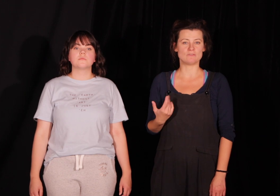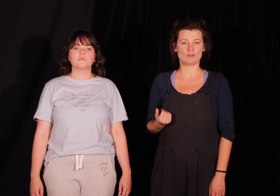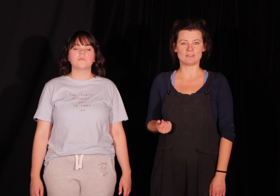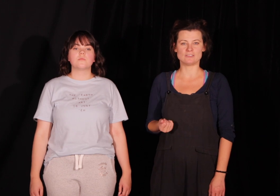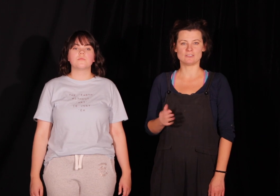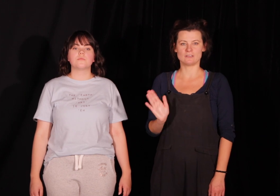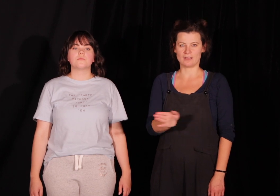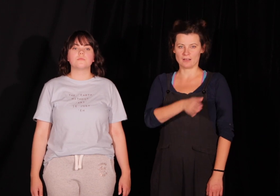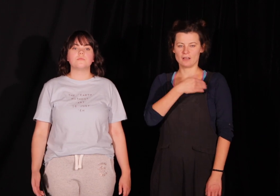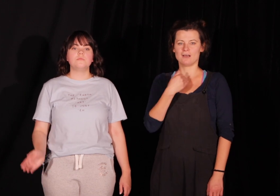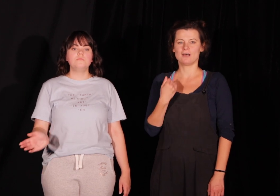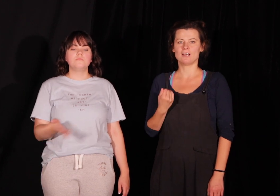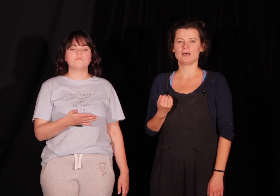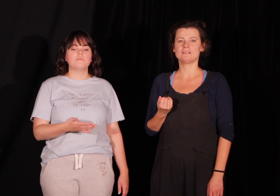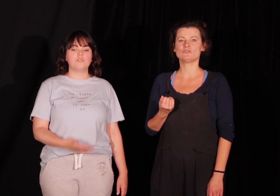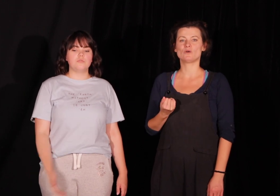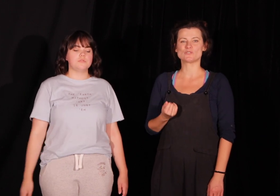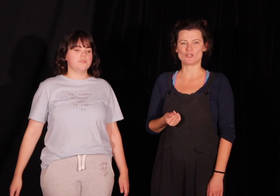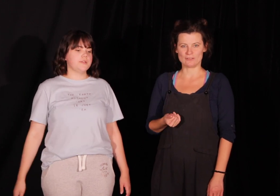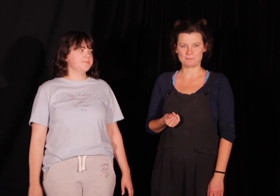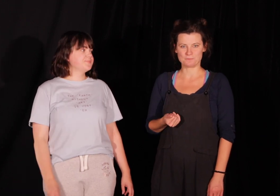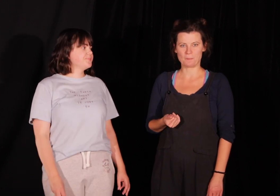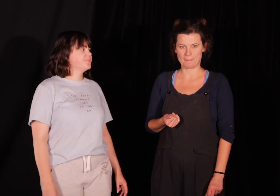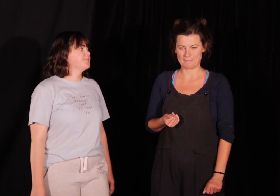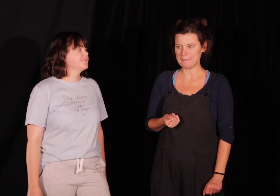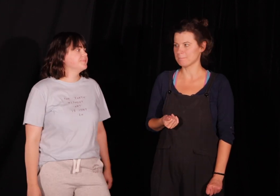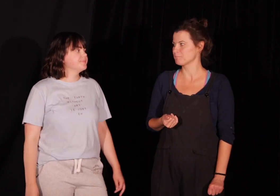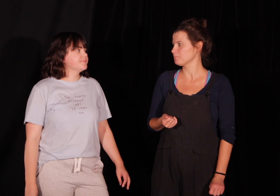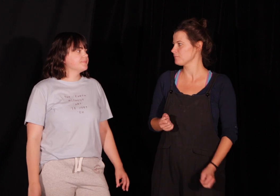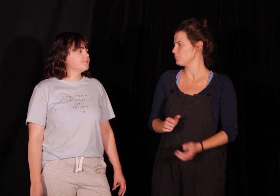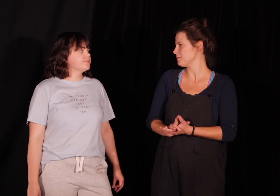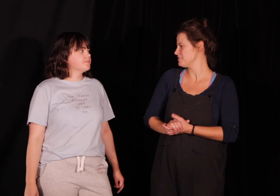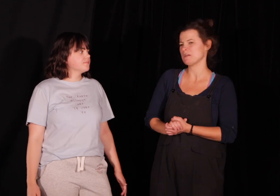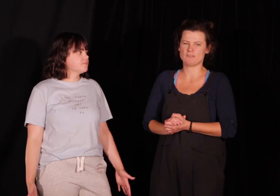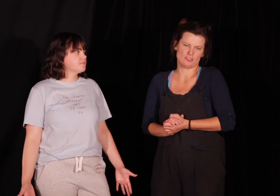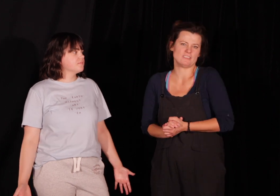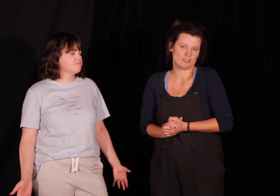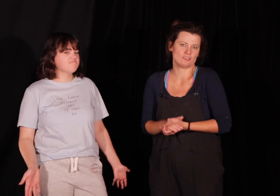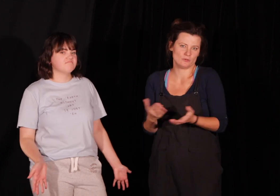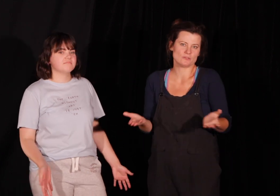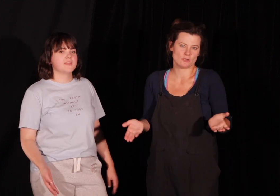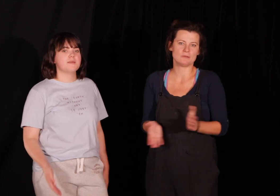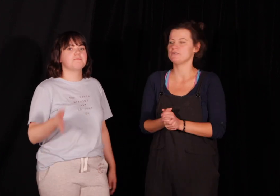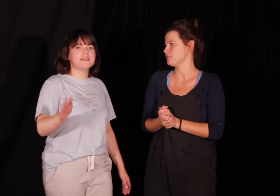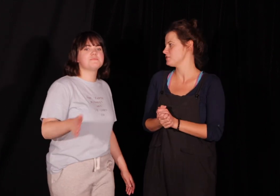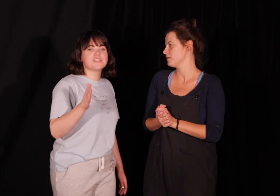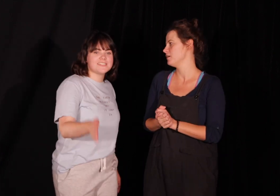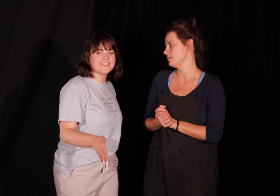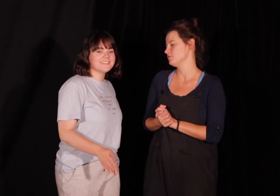wykonać na drugą stronę. Dobra. Mhm. To my nie będziemy chyba wykonywać tego na drugą stronę. Bezprzesad. No